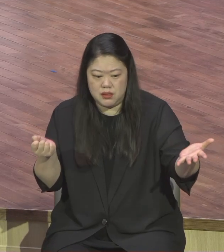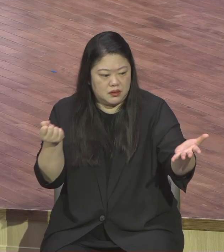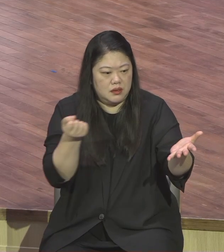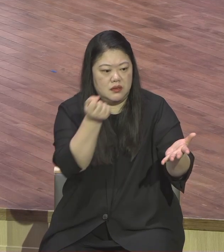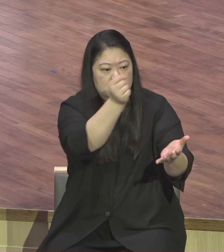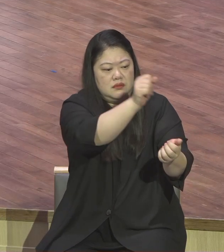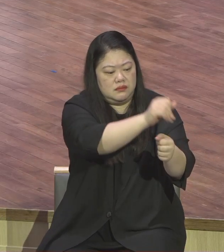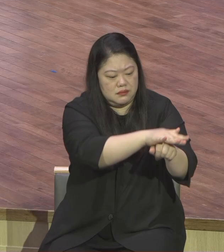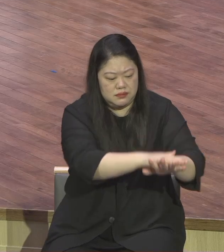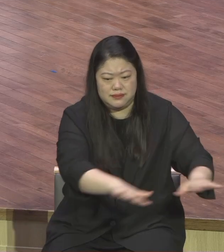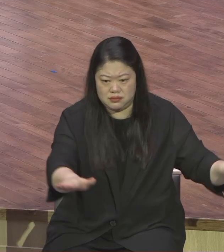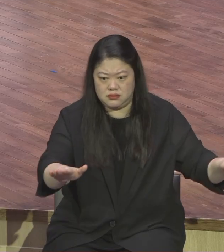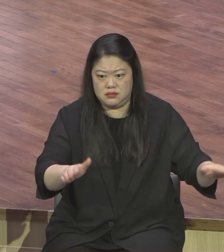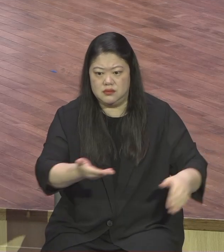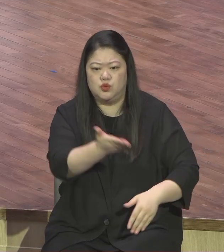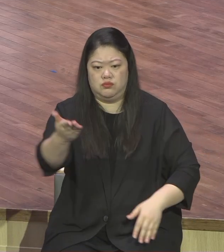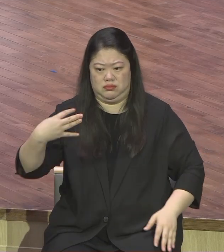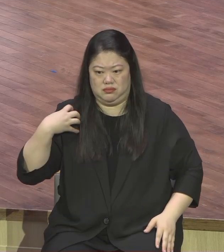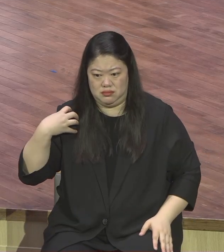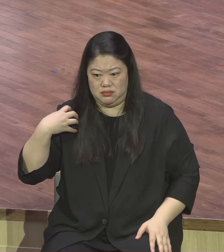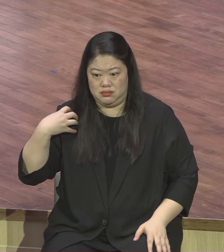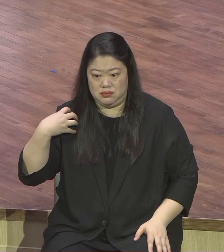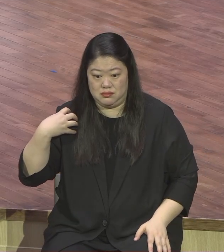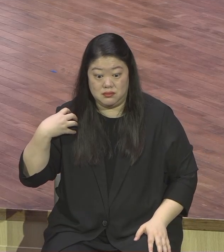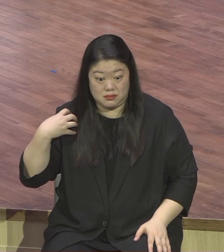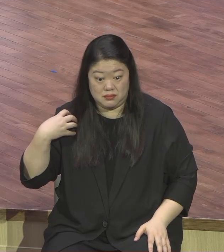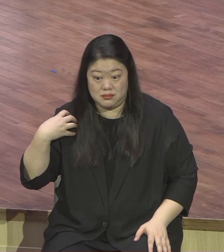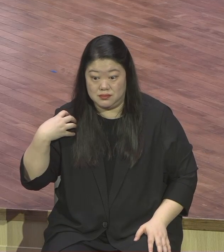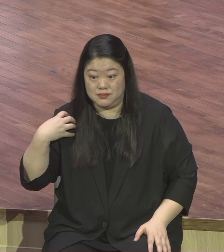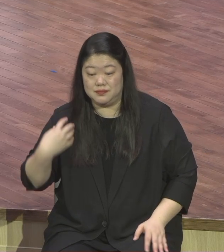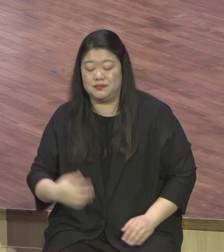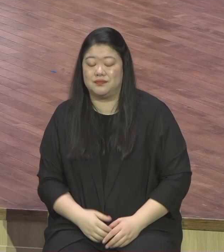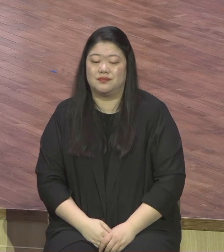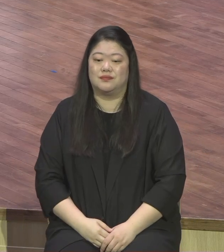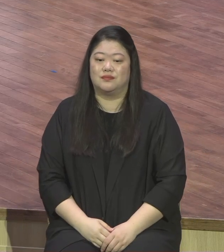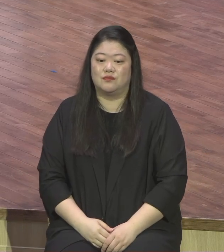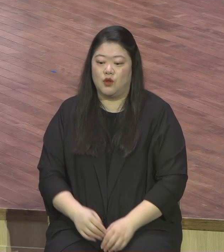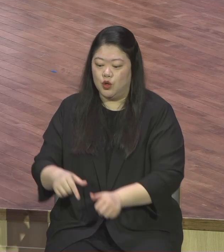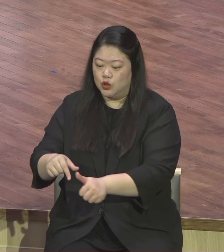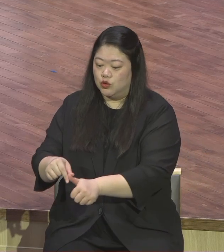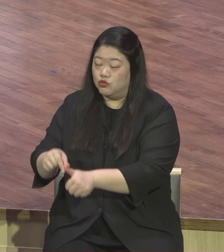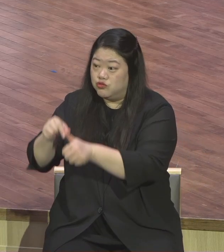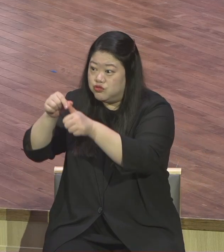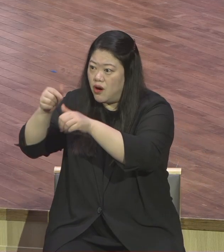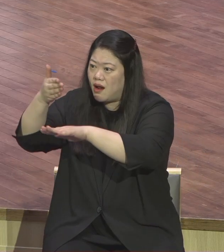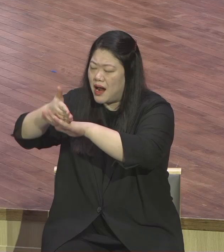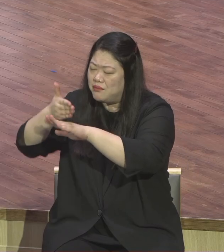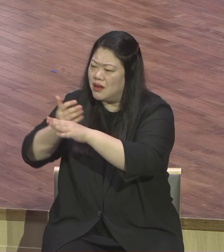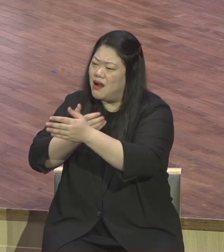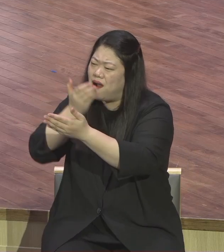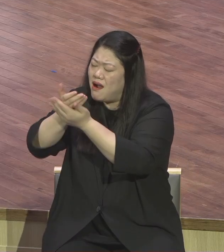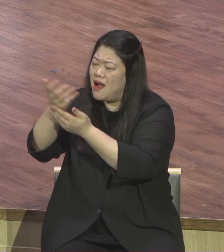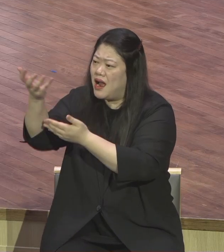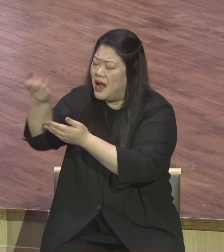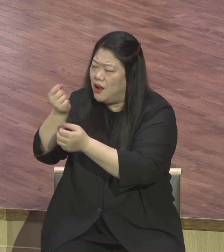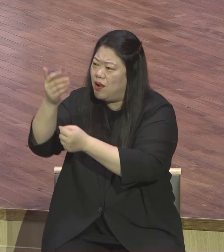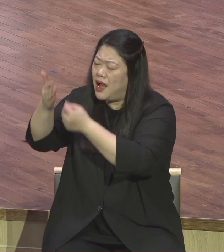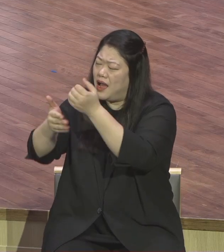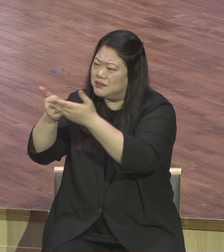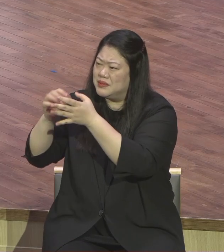바랍니다 구원의 감격이 있고 예수 그리스도와 24시 소통을 한다 이런